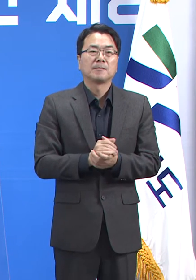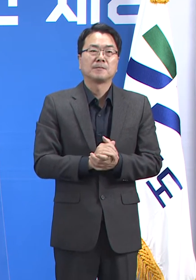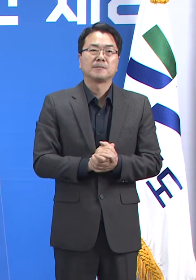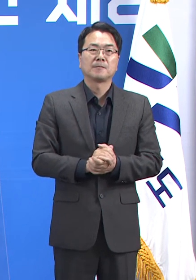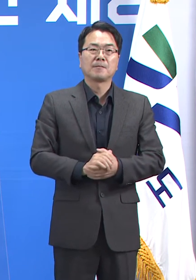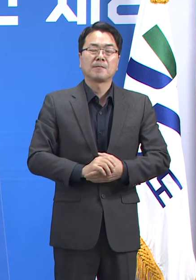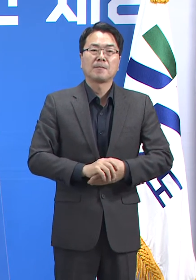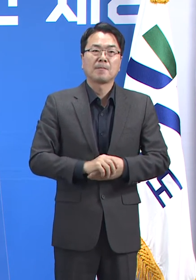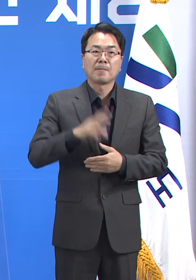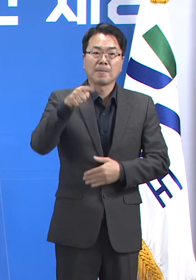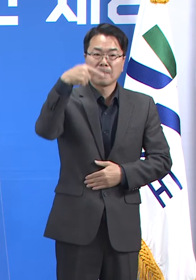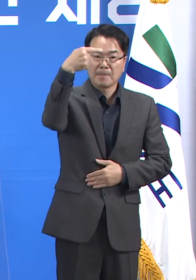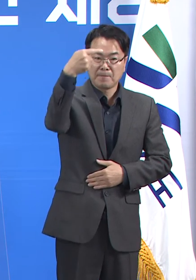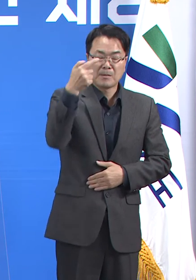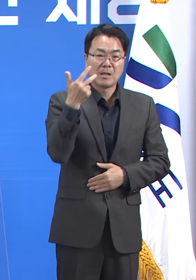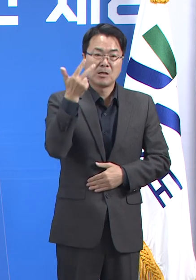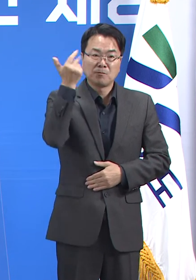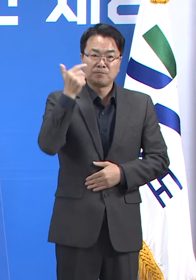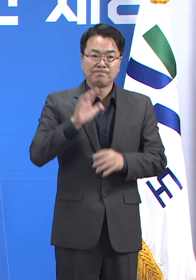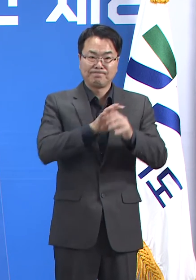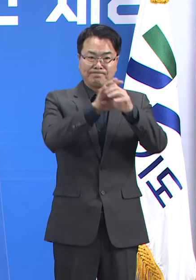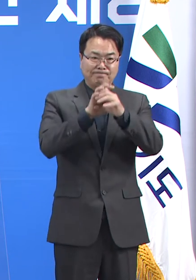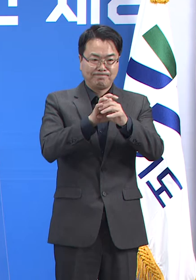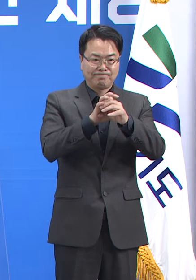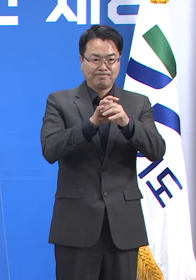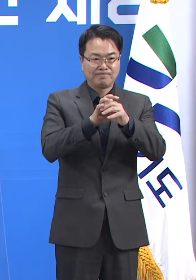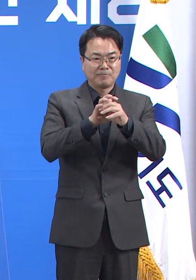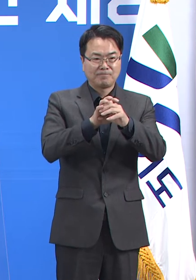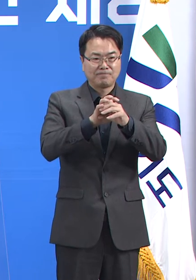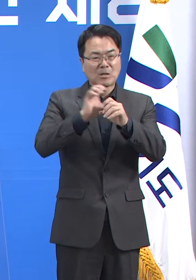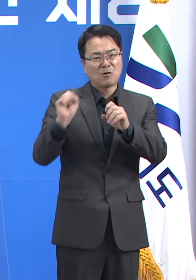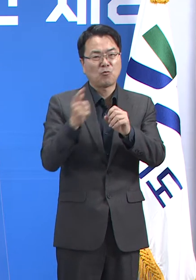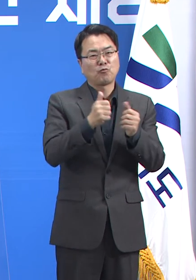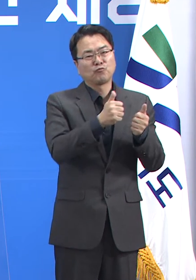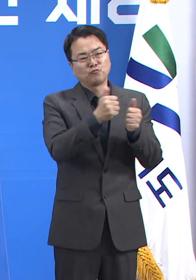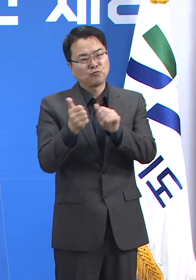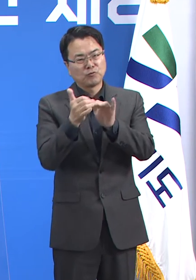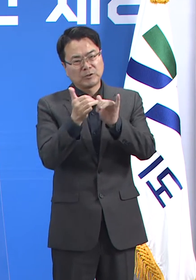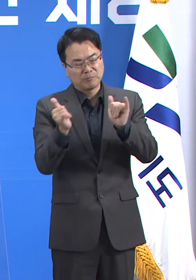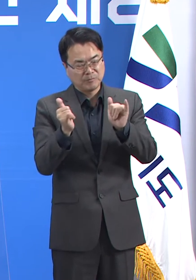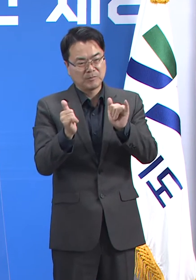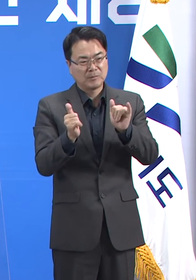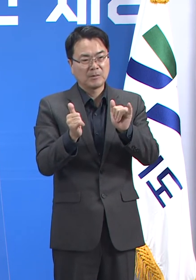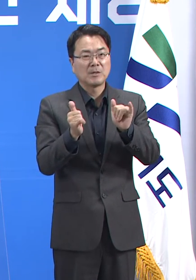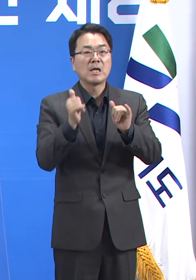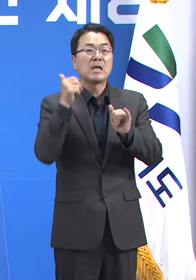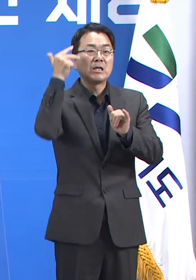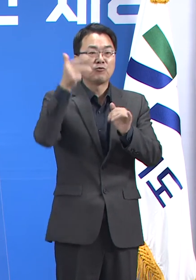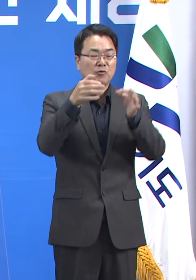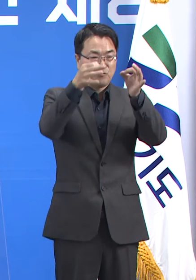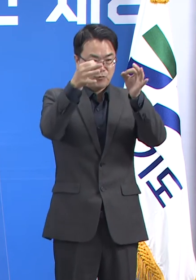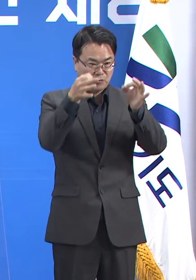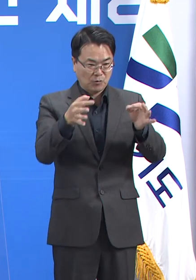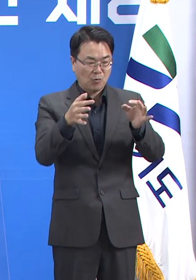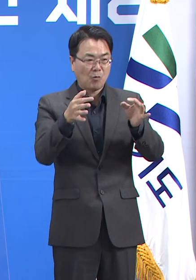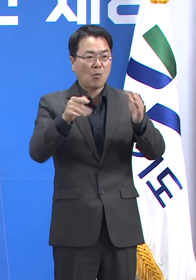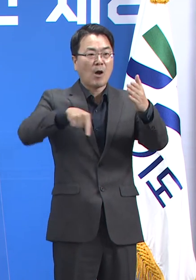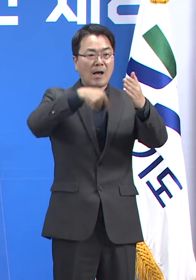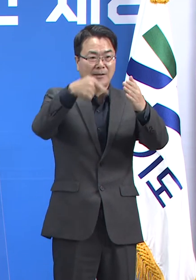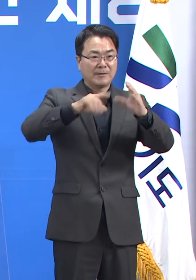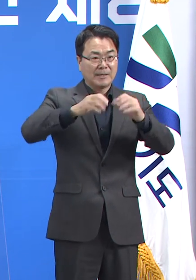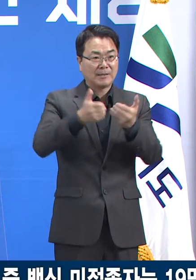다음은 지난주 코로나19 사망자 현황입니다. 10월 10일부터 10월 16일까지 한 주간 도내